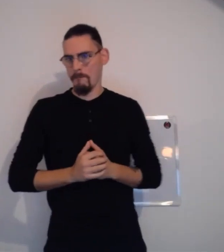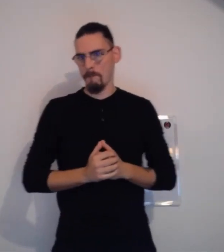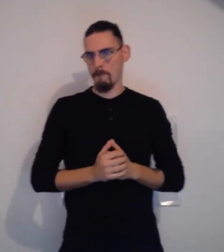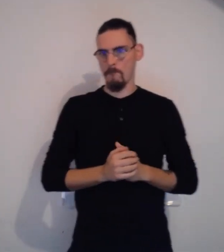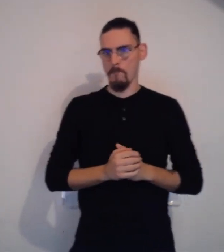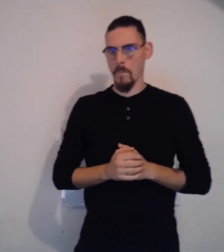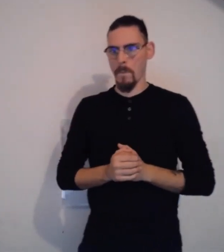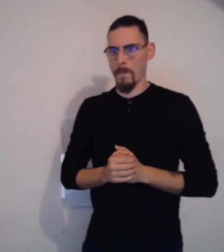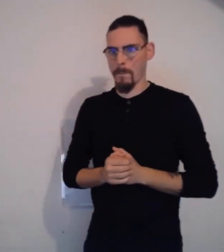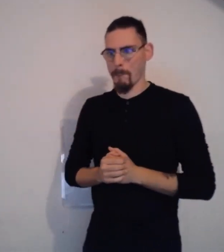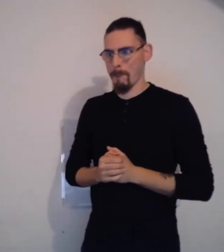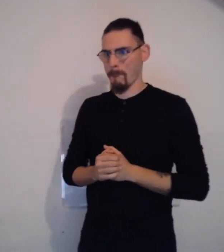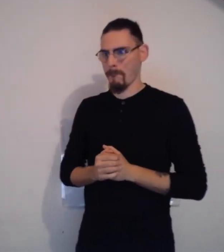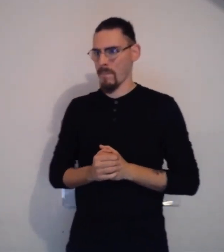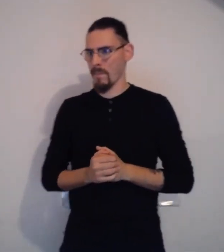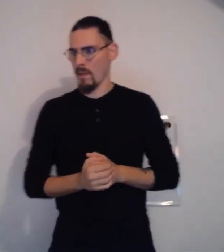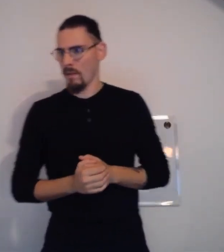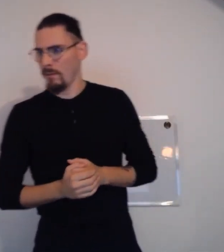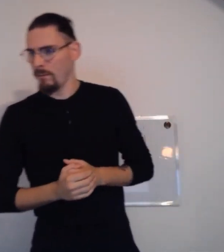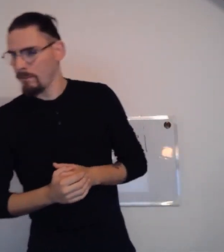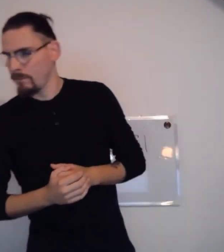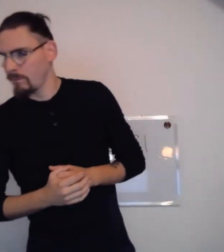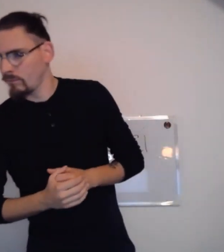dépend de l'audition de chacun. C'est vraiment important.